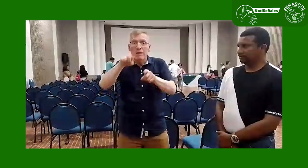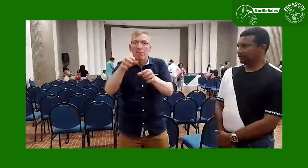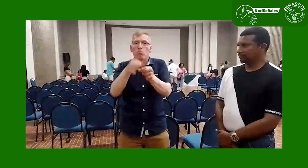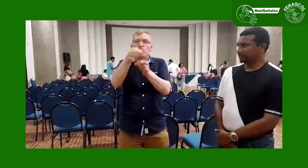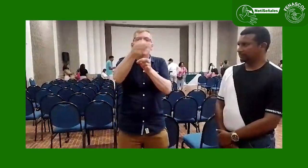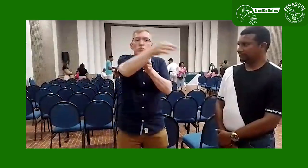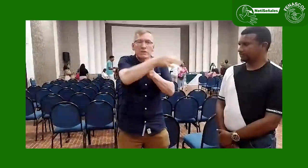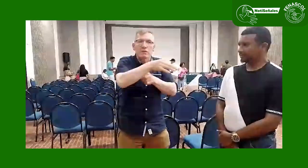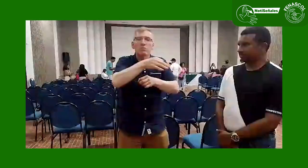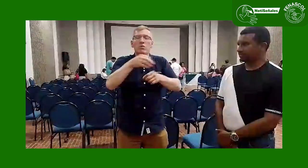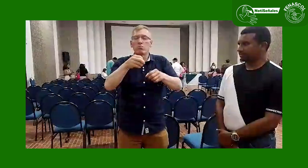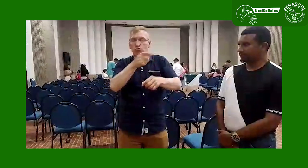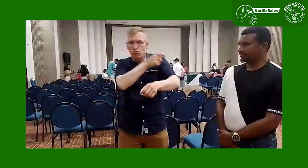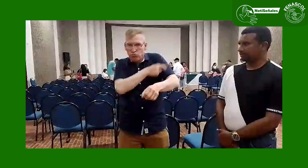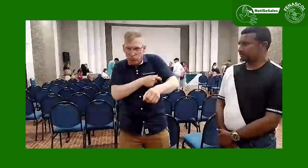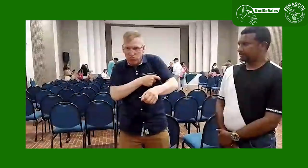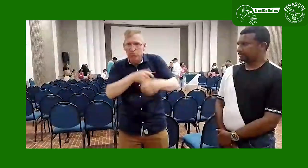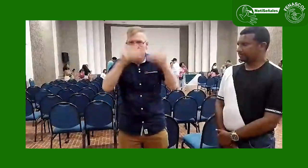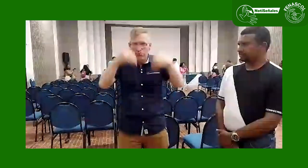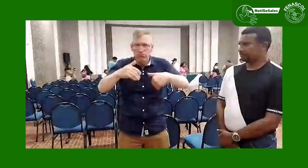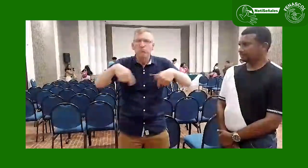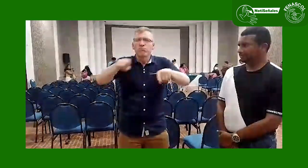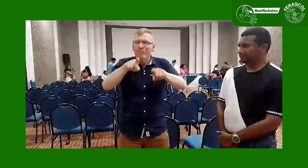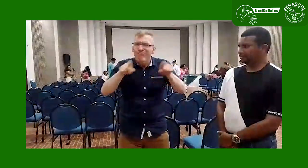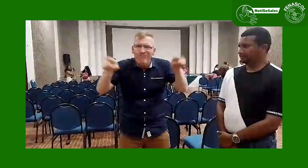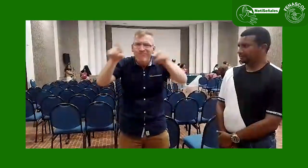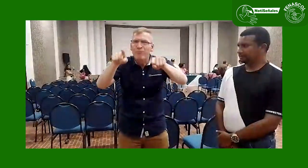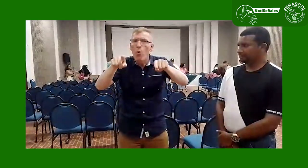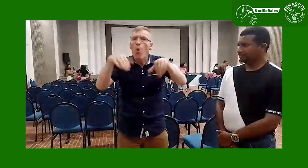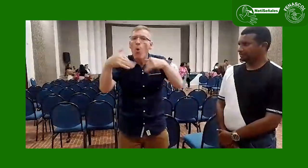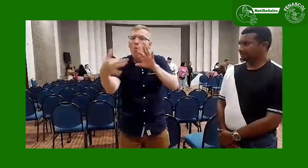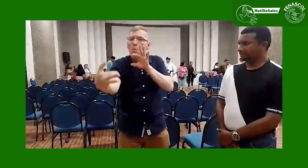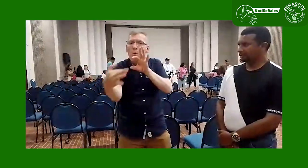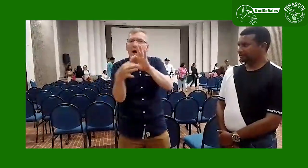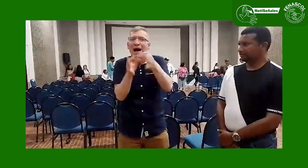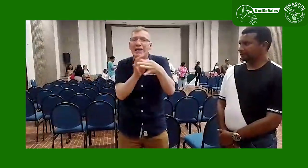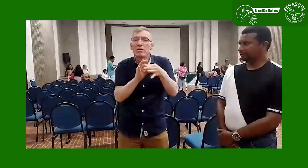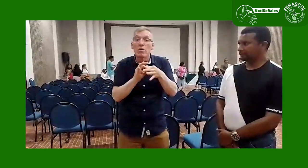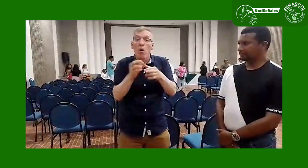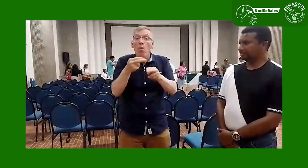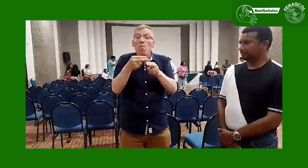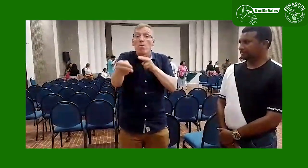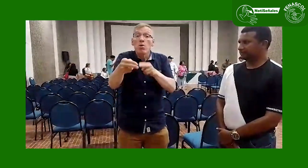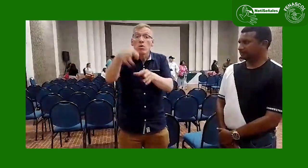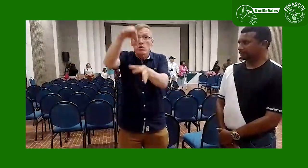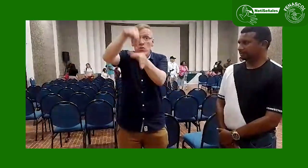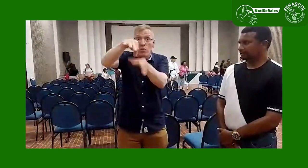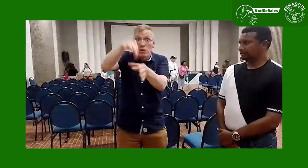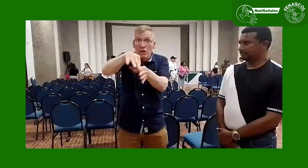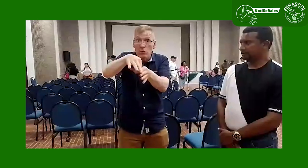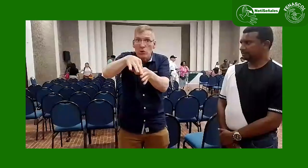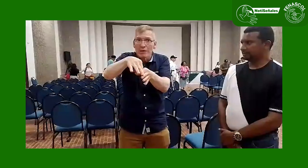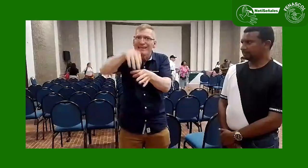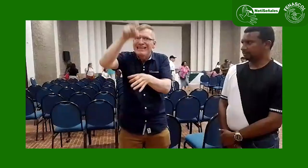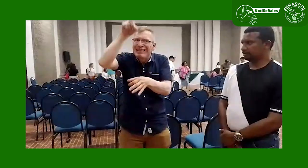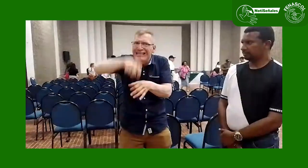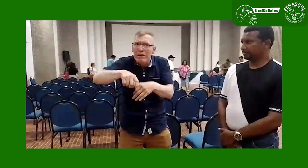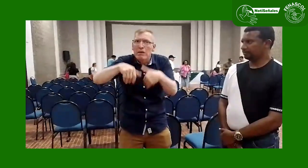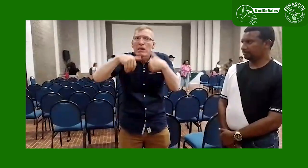municipales de discapacidad y cómo se articulan, pensando en las próximas elecciones y la realización del